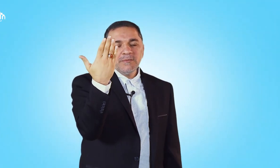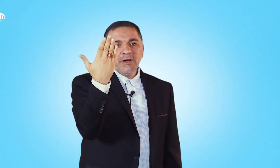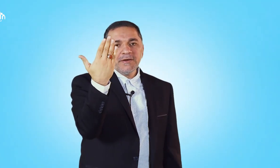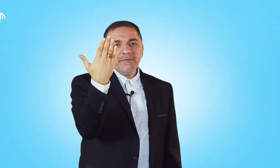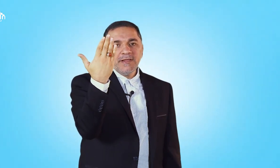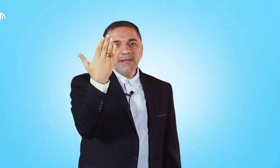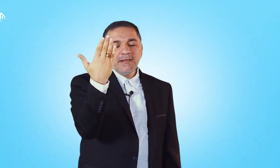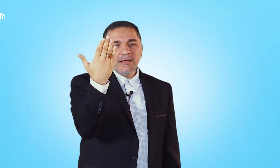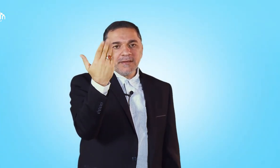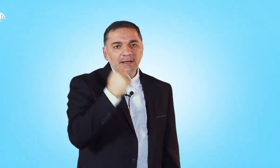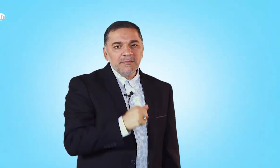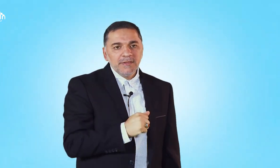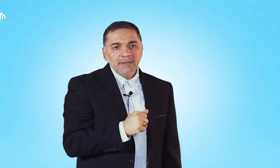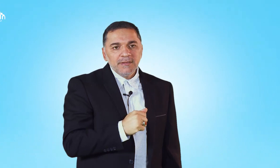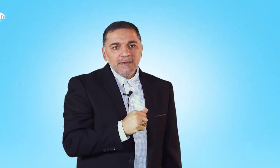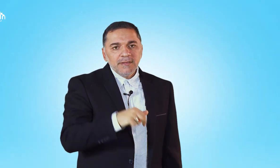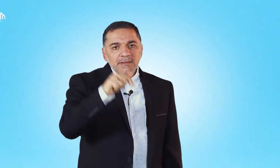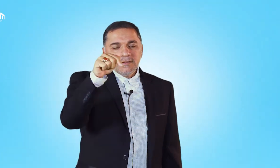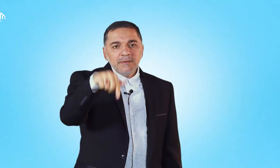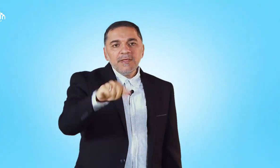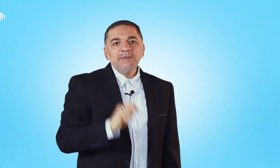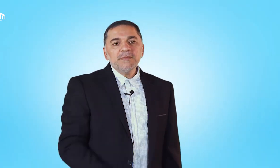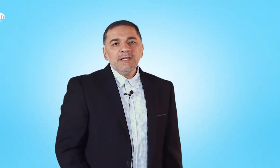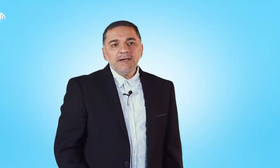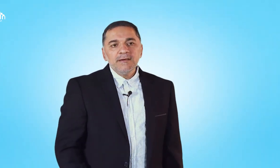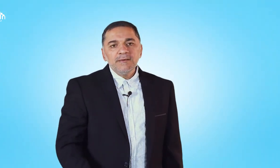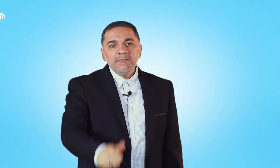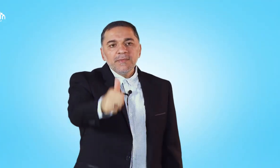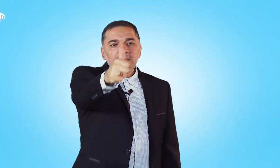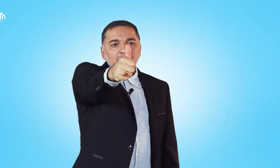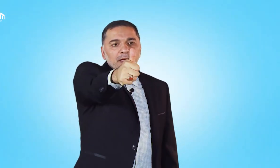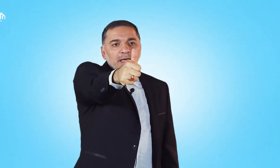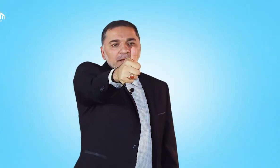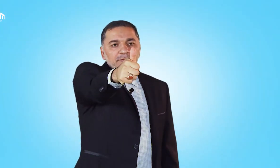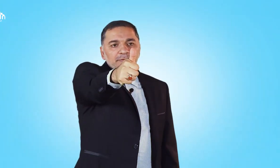المعرفة للأرقام نبدأ بسم الله ألف